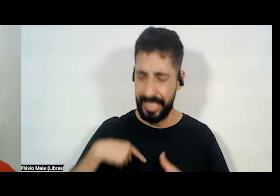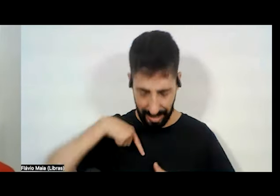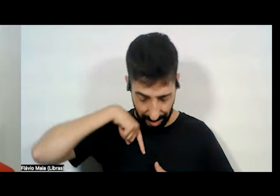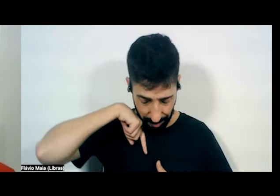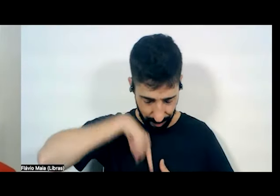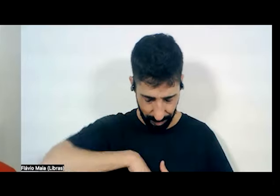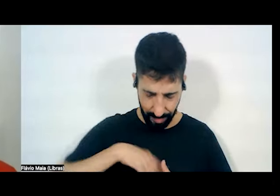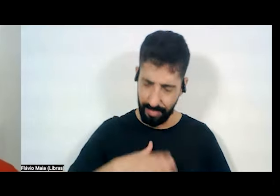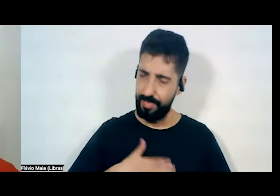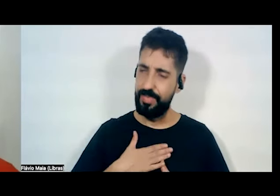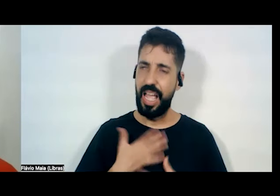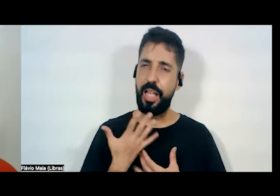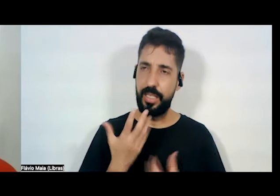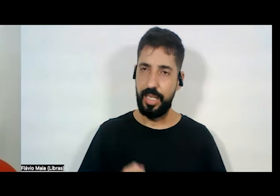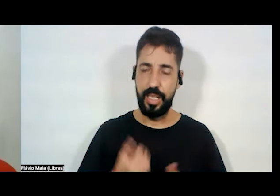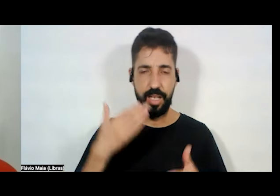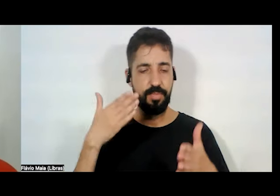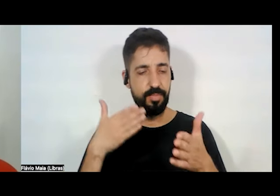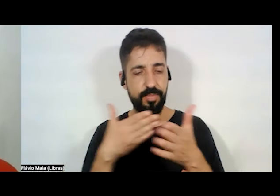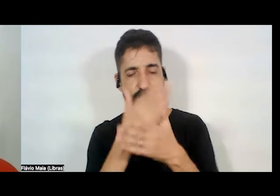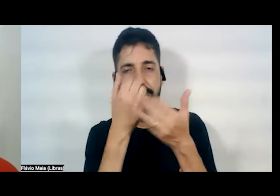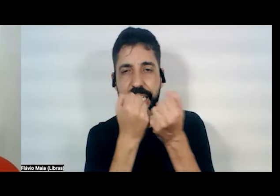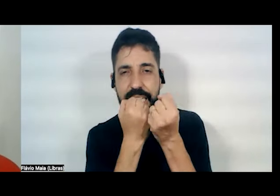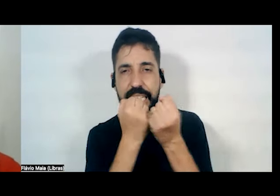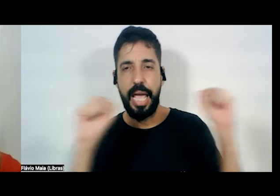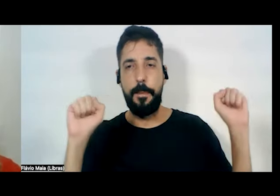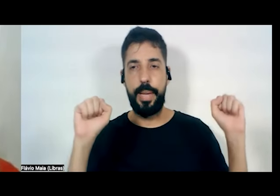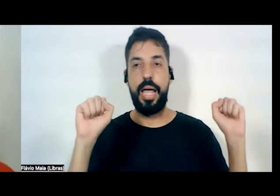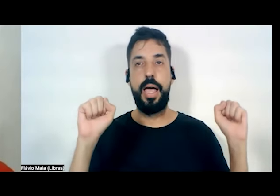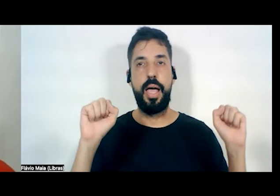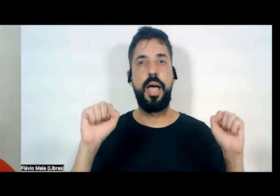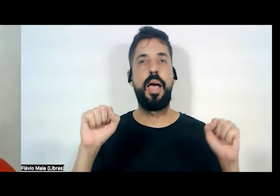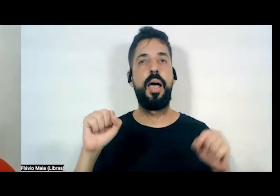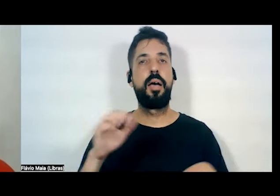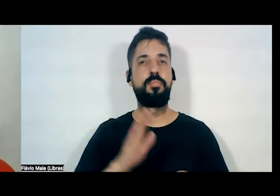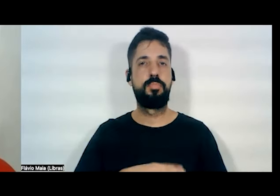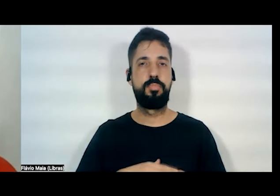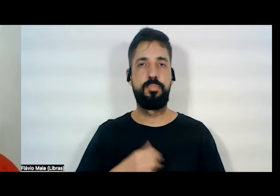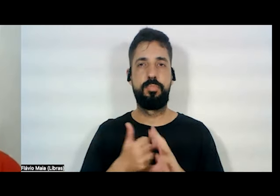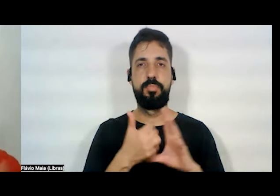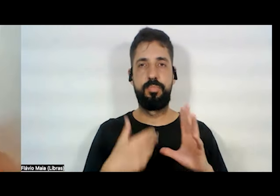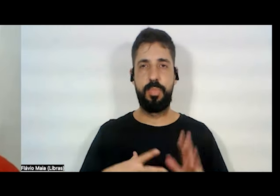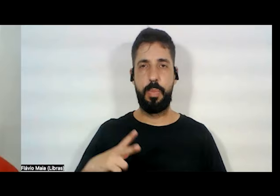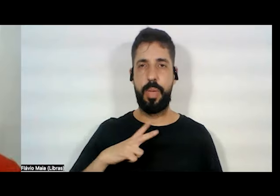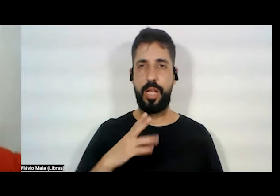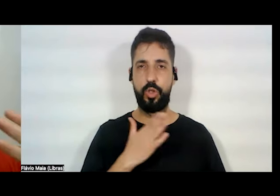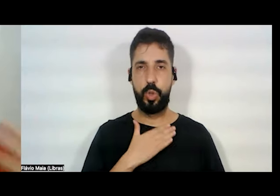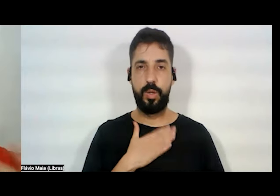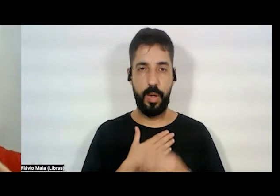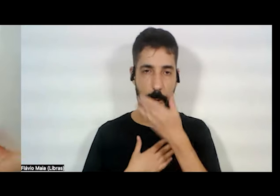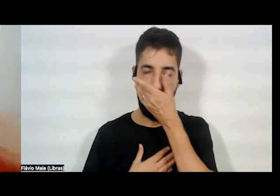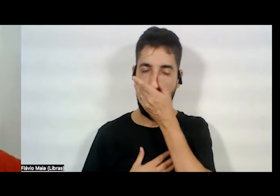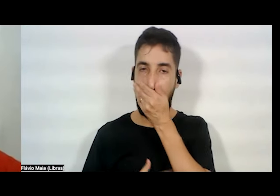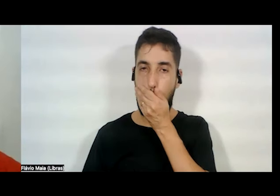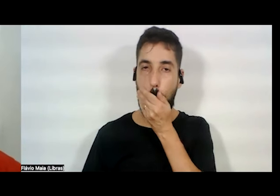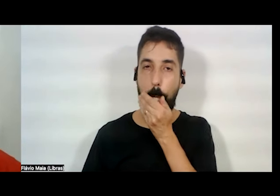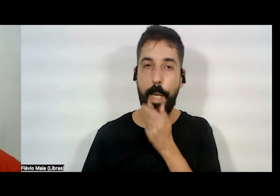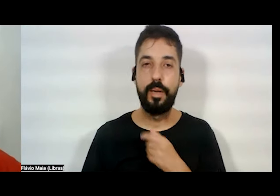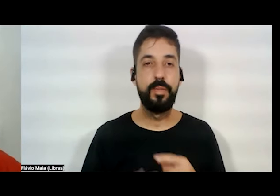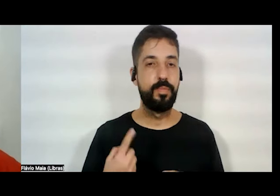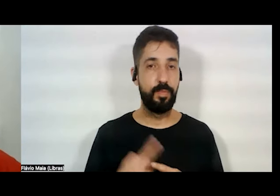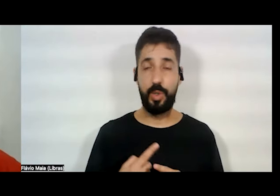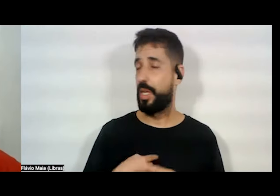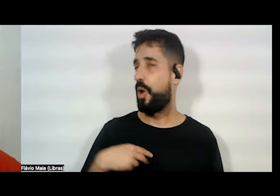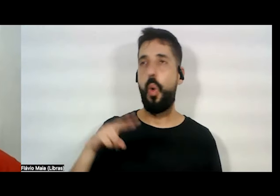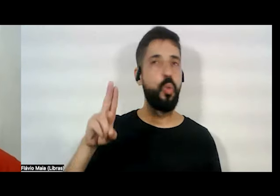Romper barreiras sendo nós mesmos. Porque nós nunca vamos ser os políticos pasteurizados da